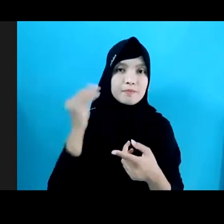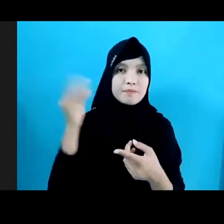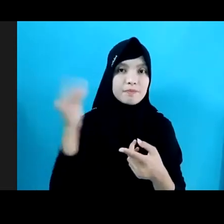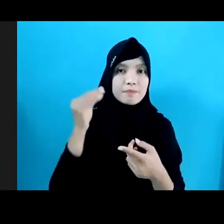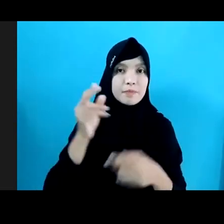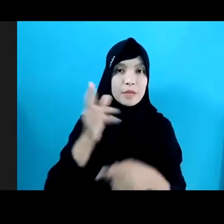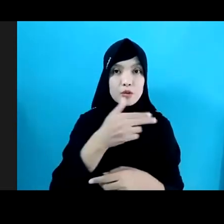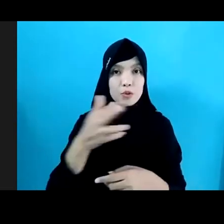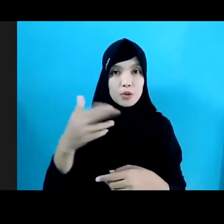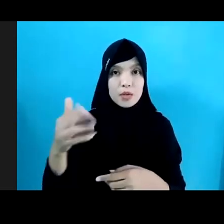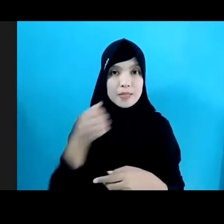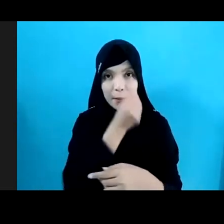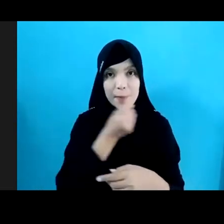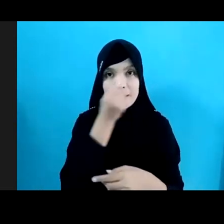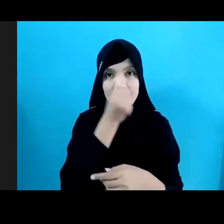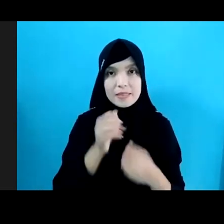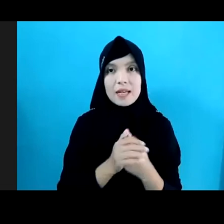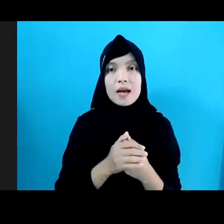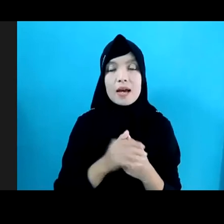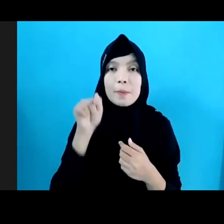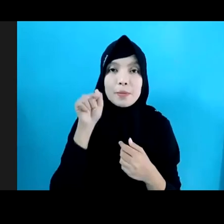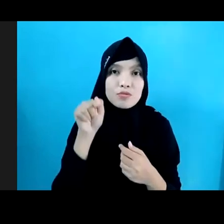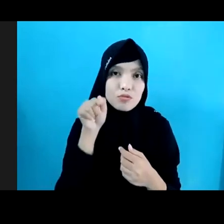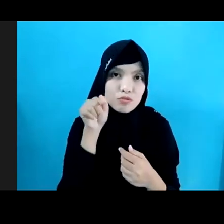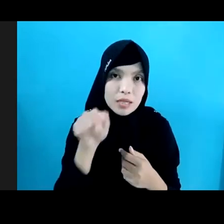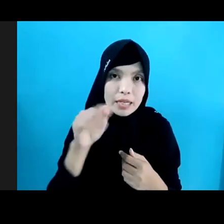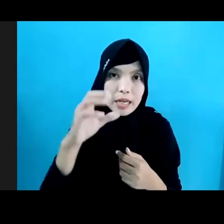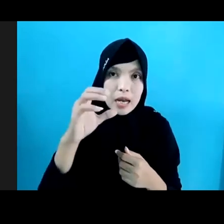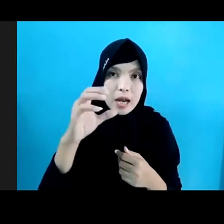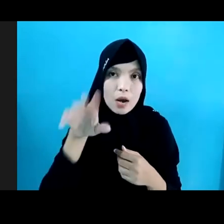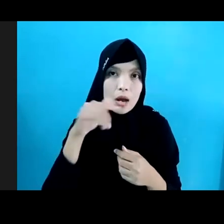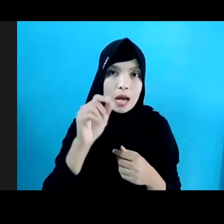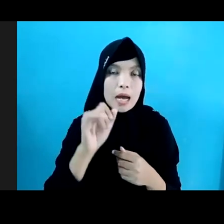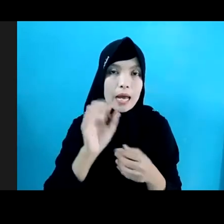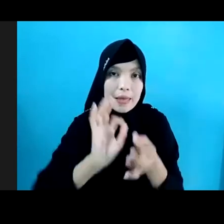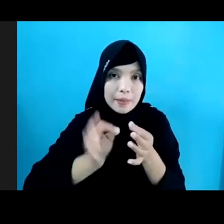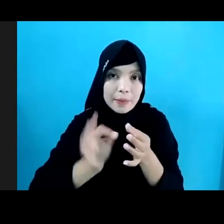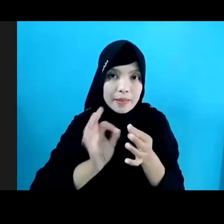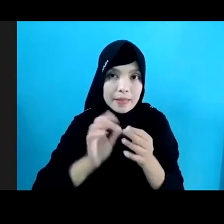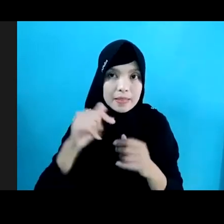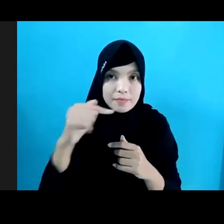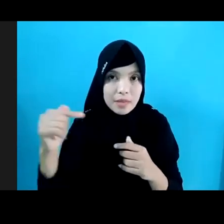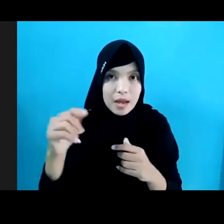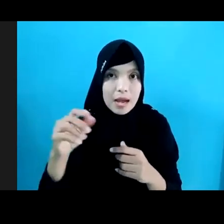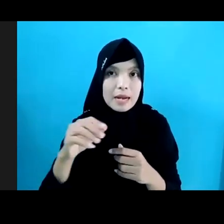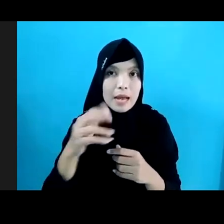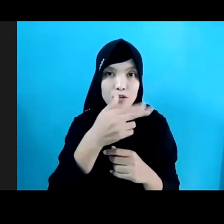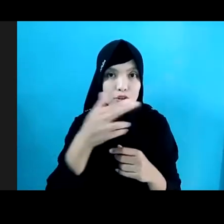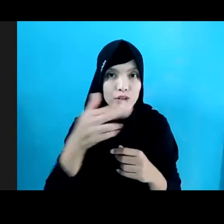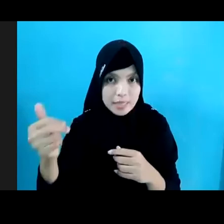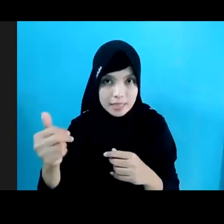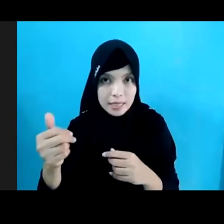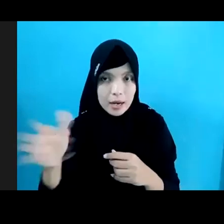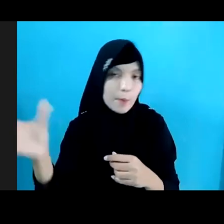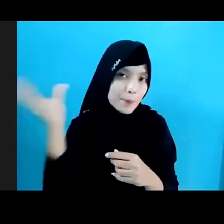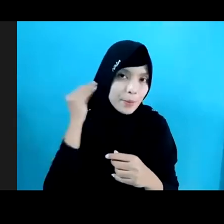Indonesia Pada Menu Silahkan Klik Opsi Interpretation Ada Indonesian Maka Bapak Ibu Bisa